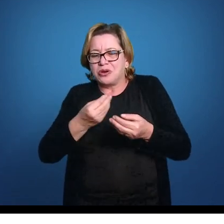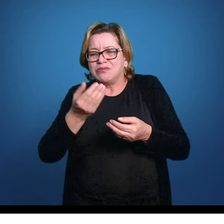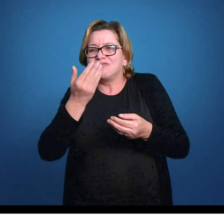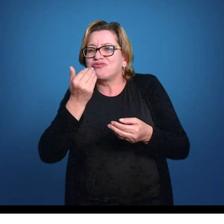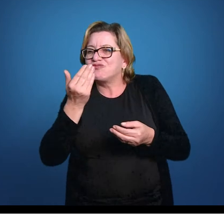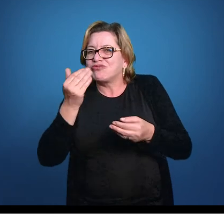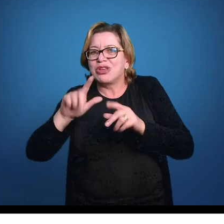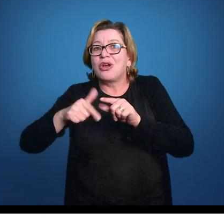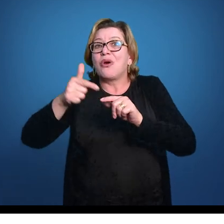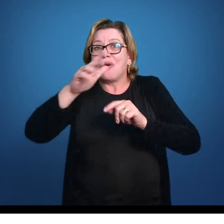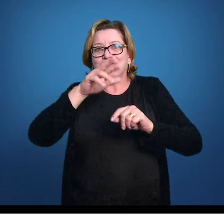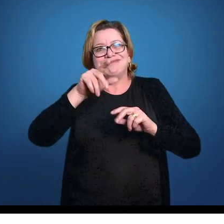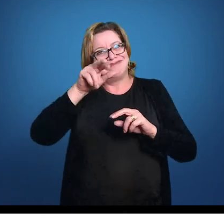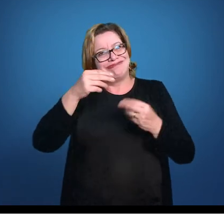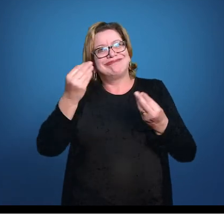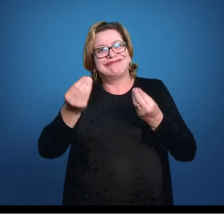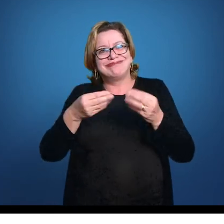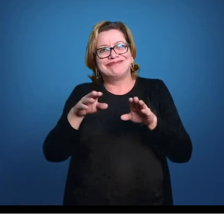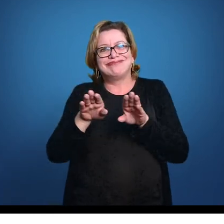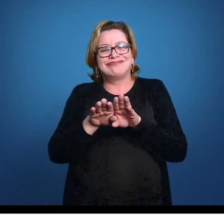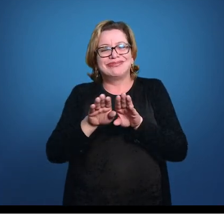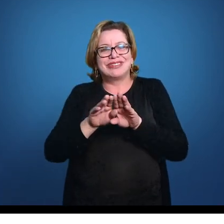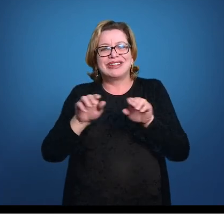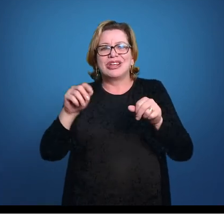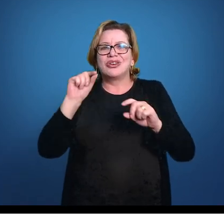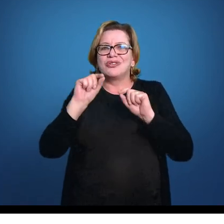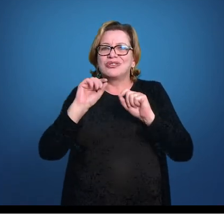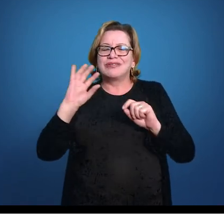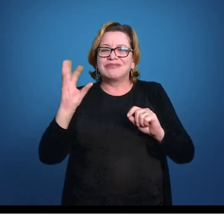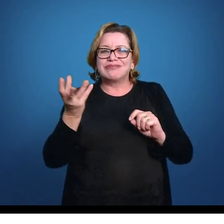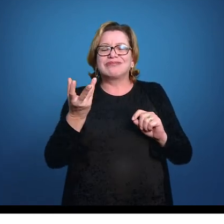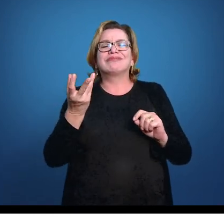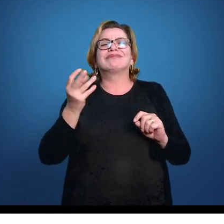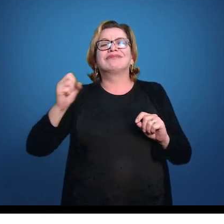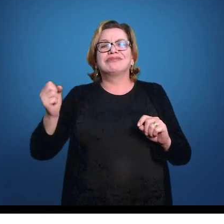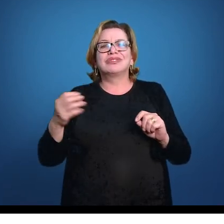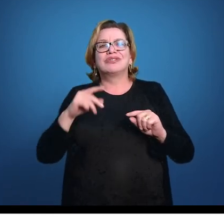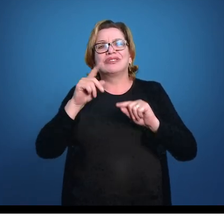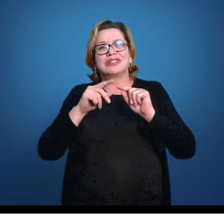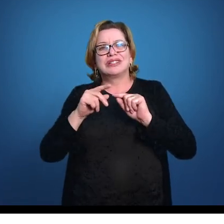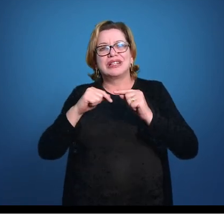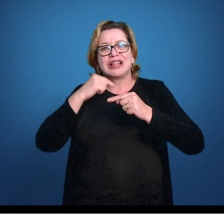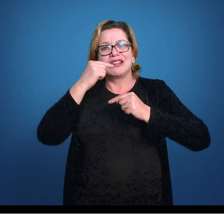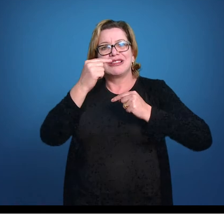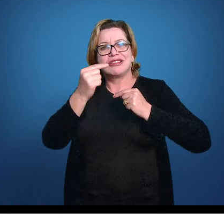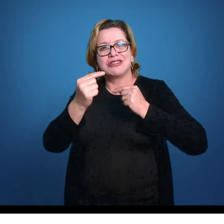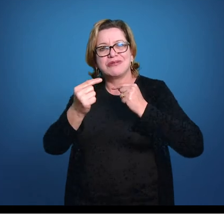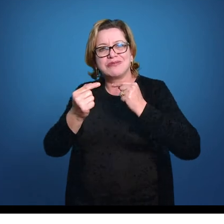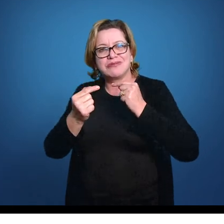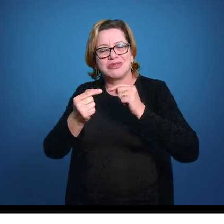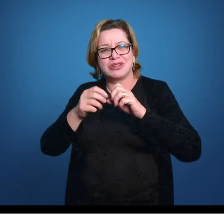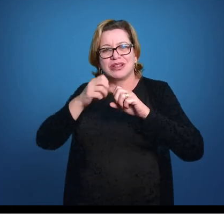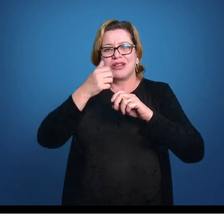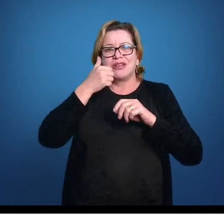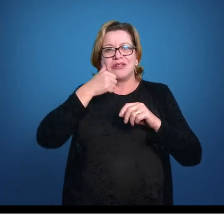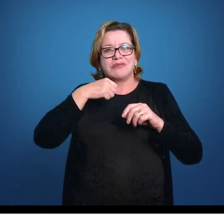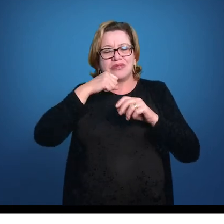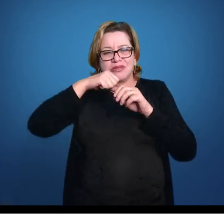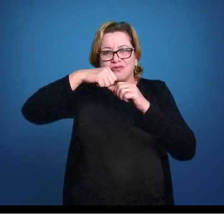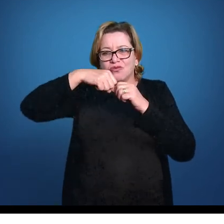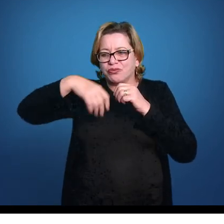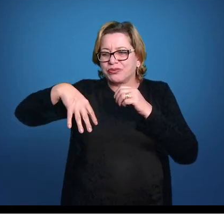atrasados, e principalmente o que acontece de novidade evolutiva aqui, é que a mãe secreta uma